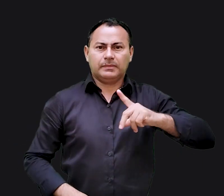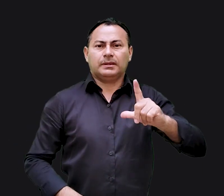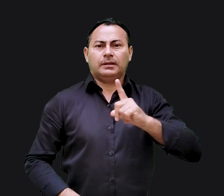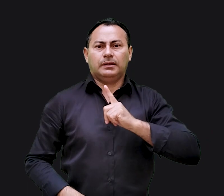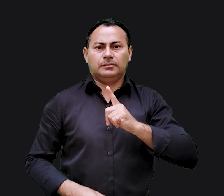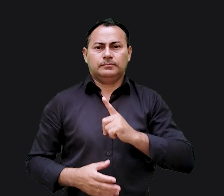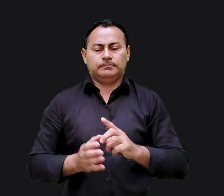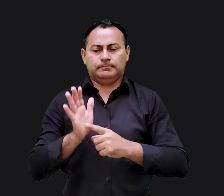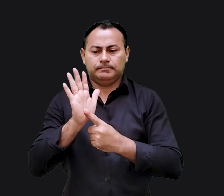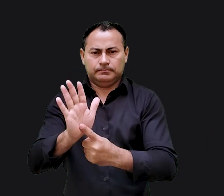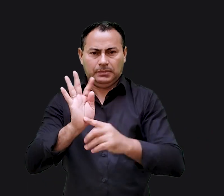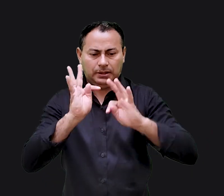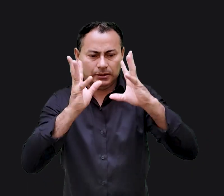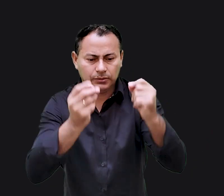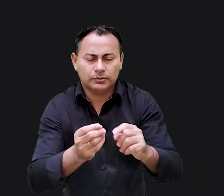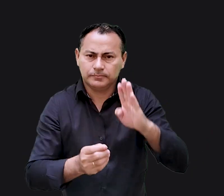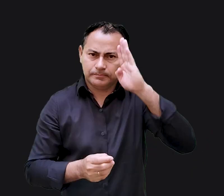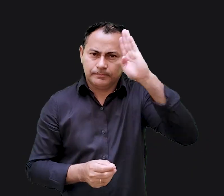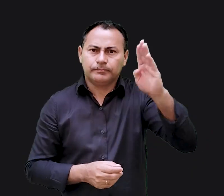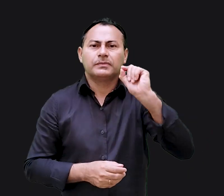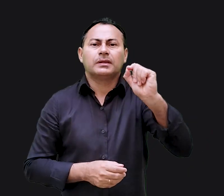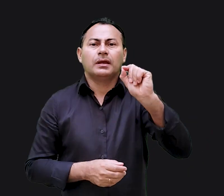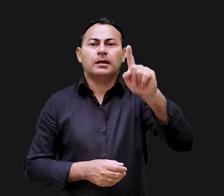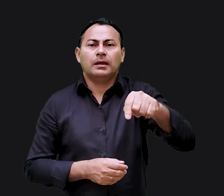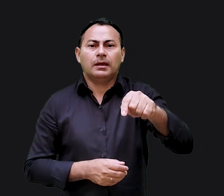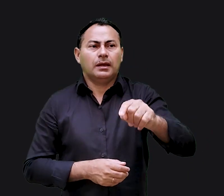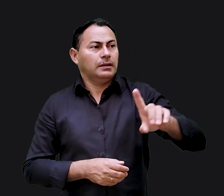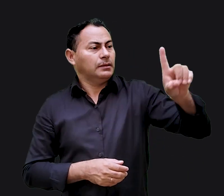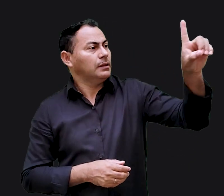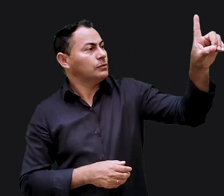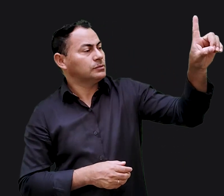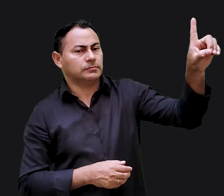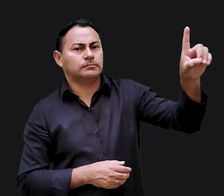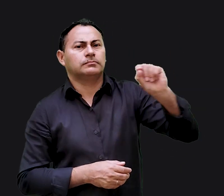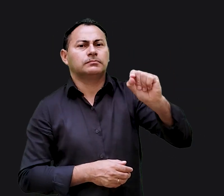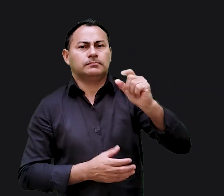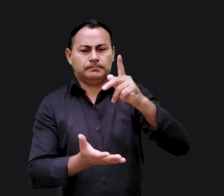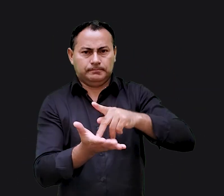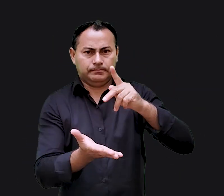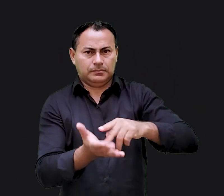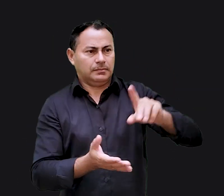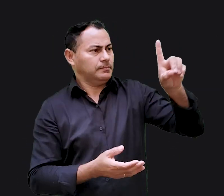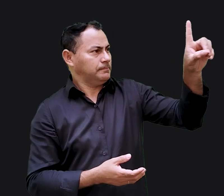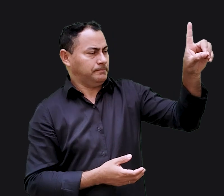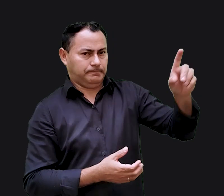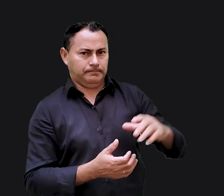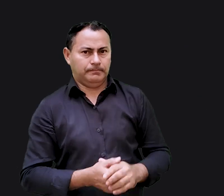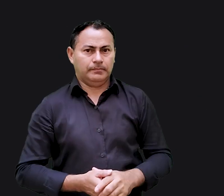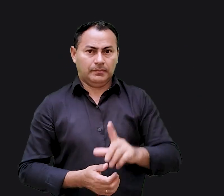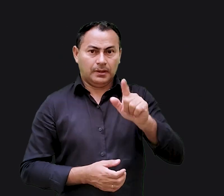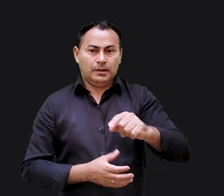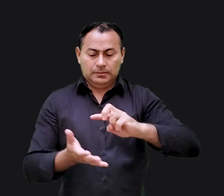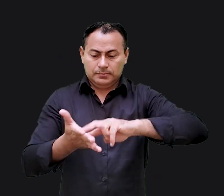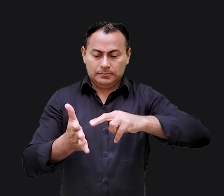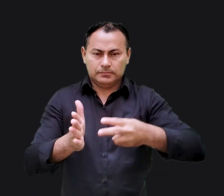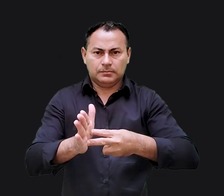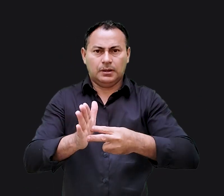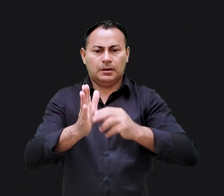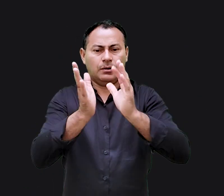em particular tem. Expressar toda a essência de quem é Deus, de quem realmente é Deus. É isso que